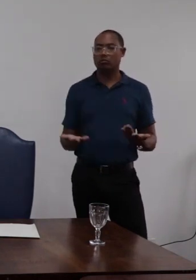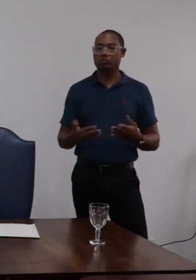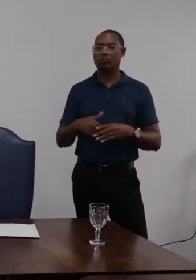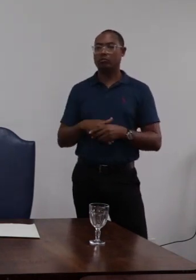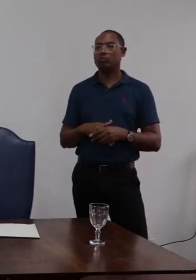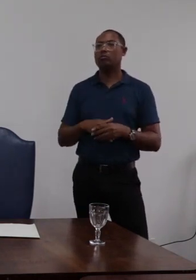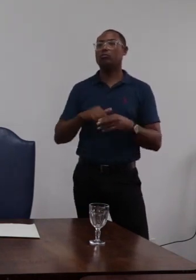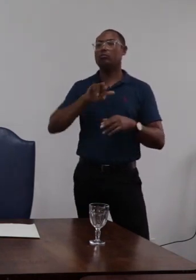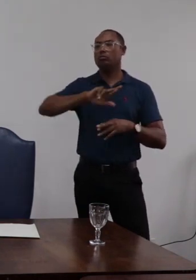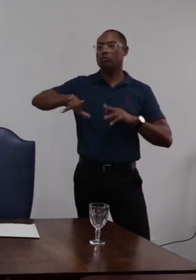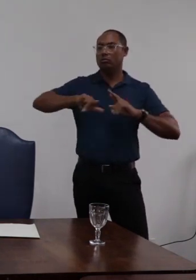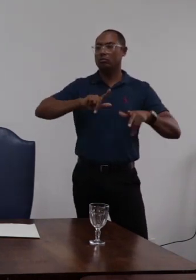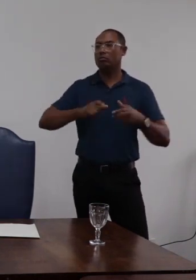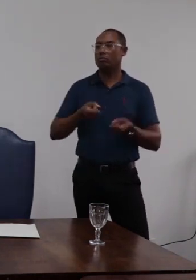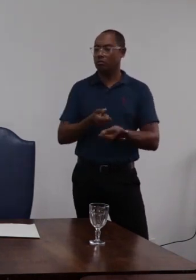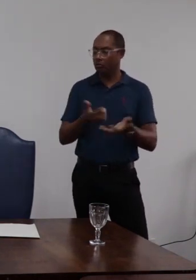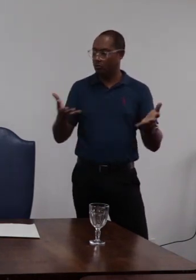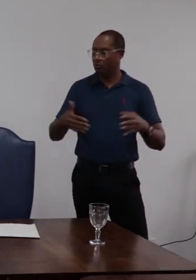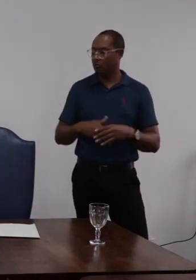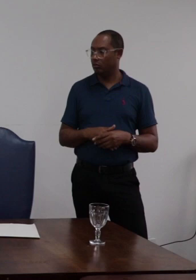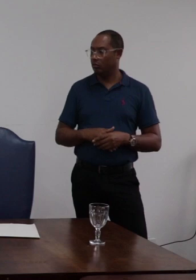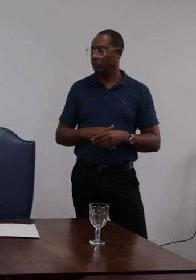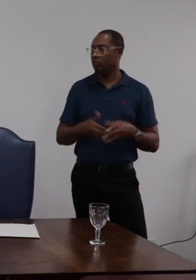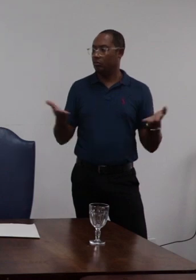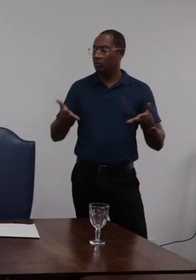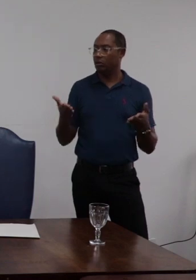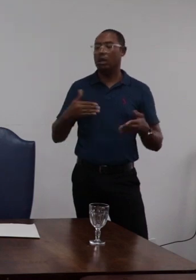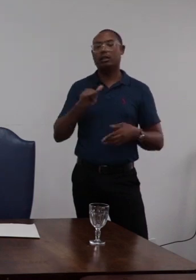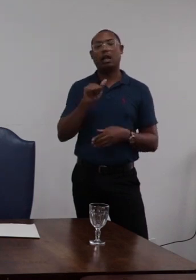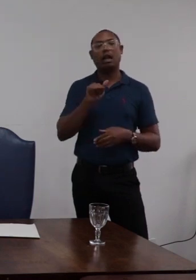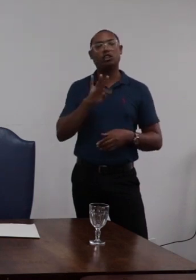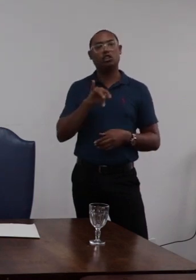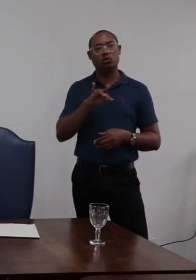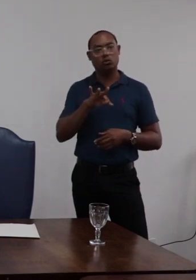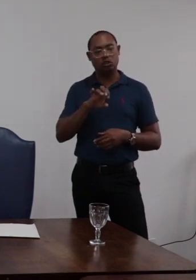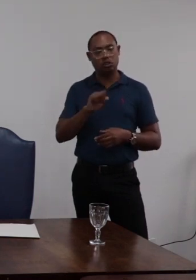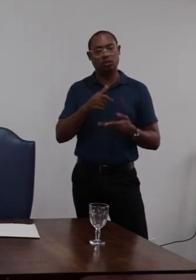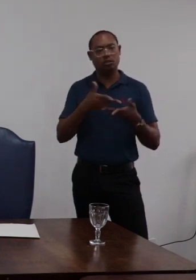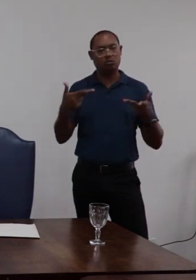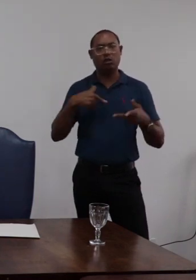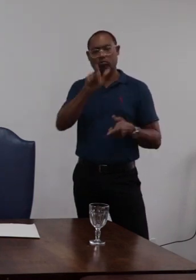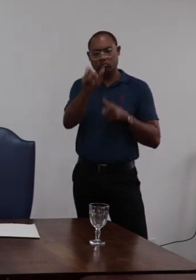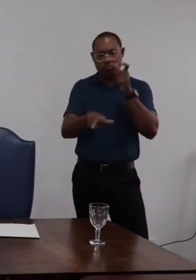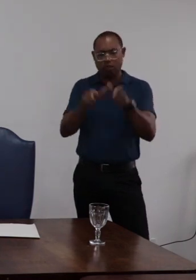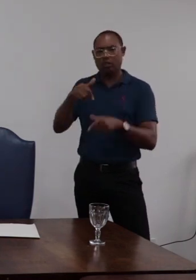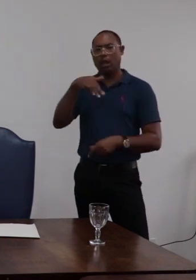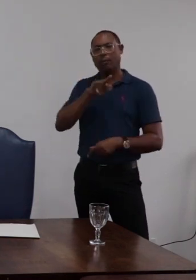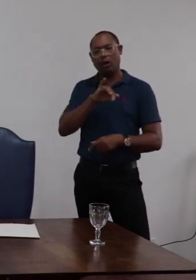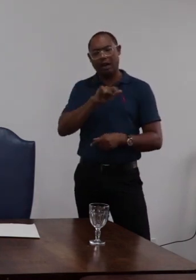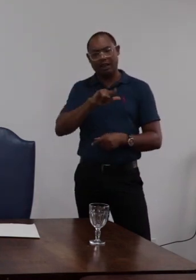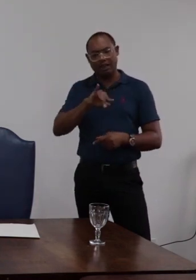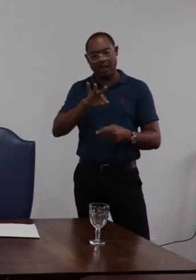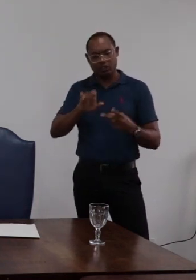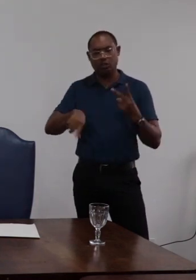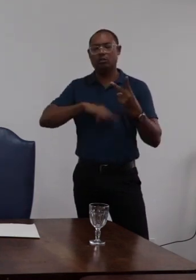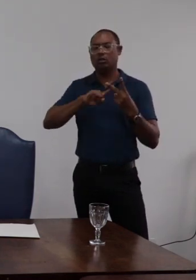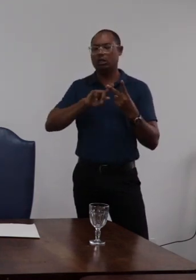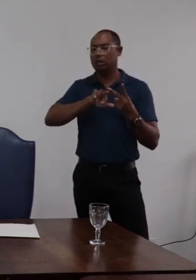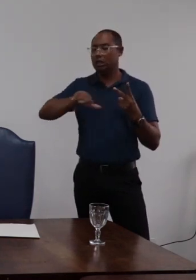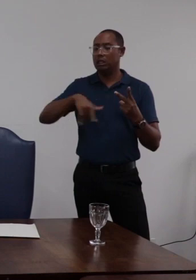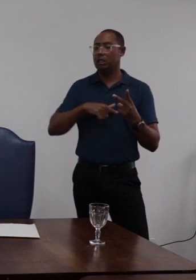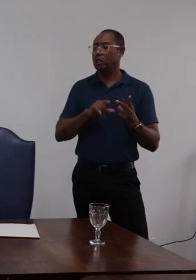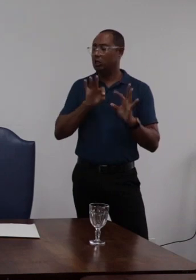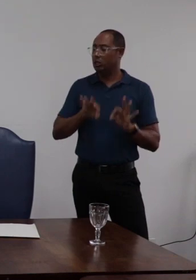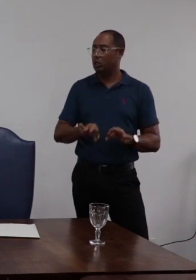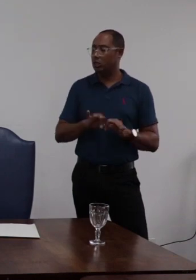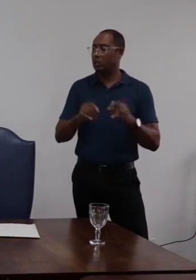ademais cumpre ressaltar que estas atitudes ferem certa medida o princípio da moralidade uma vez que não se